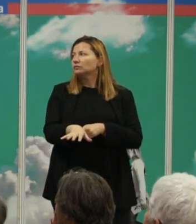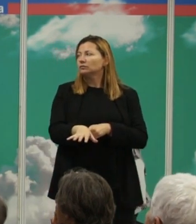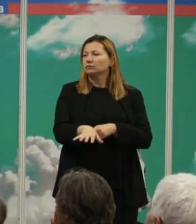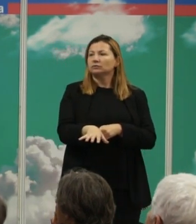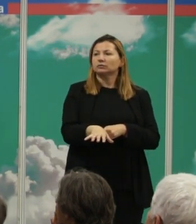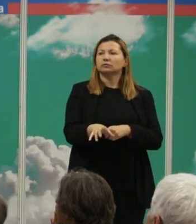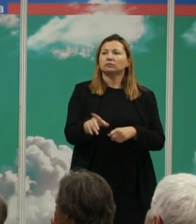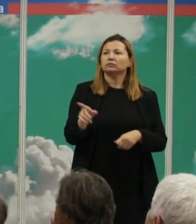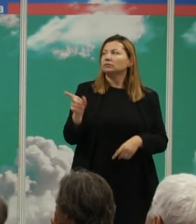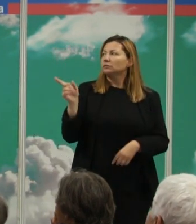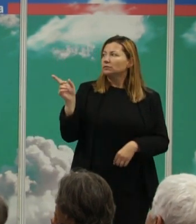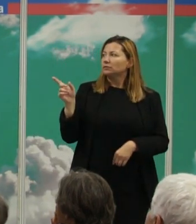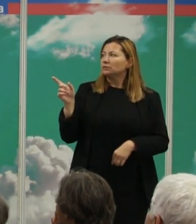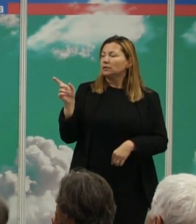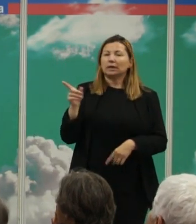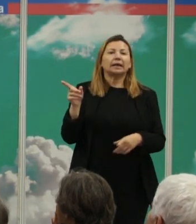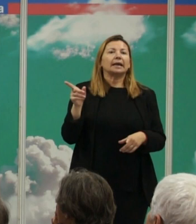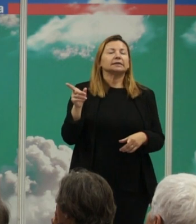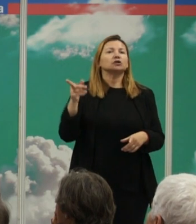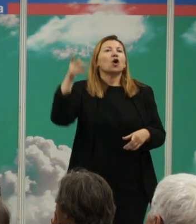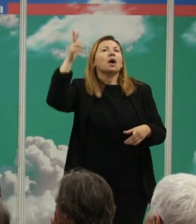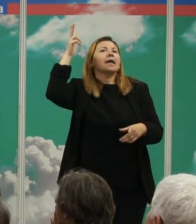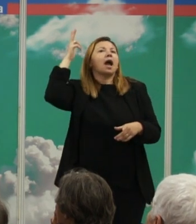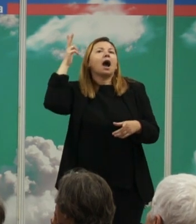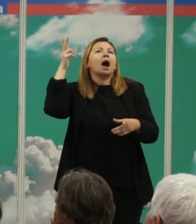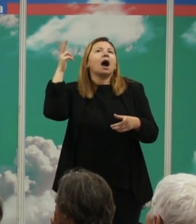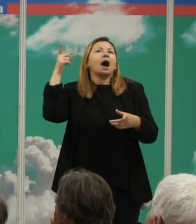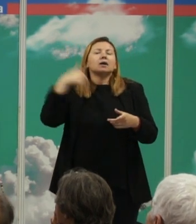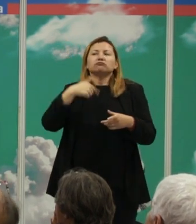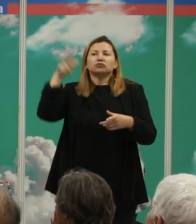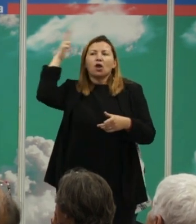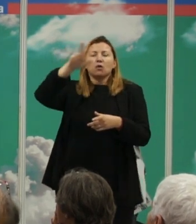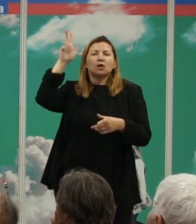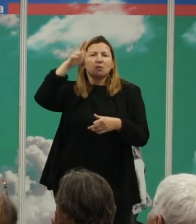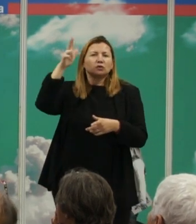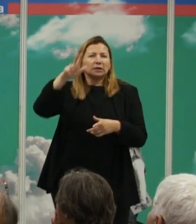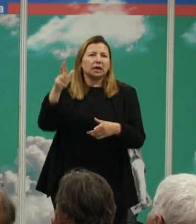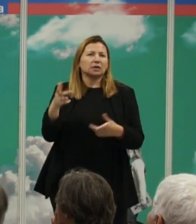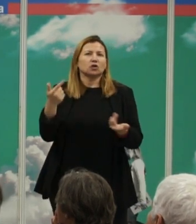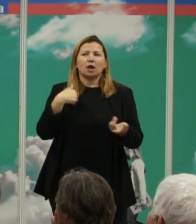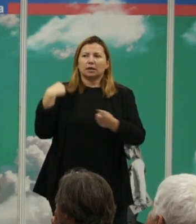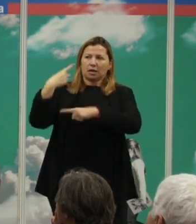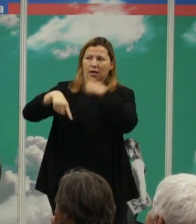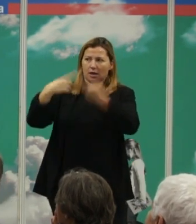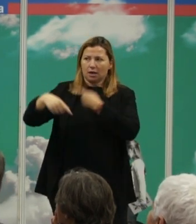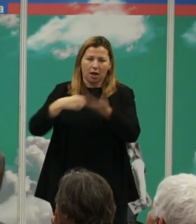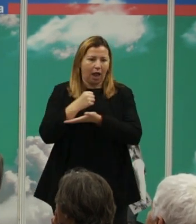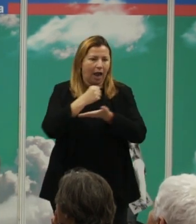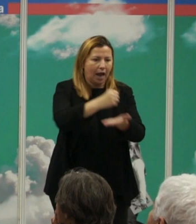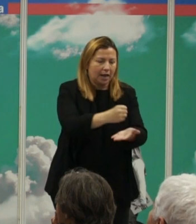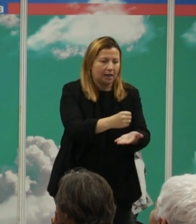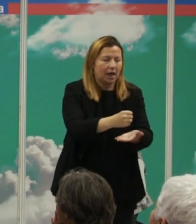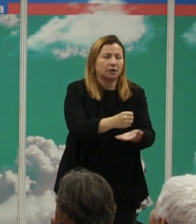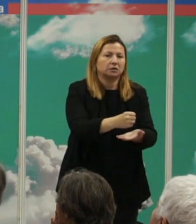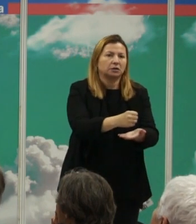es sinónimo de inamovible que algo esté filogenéticamente heredado que es el valor teórico no significa que sea inamovible hemos visto que el nivel de violencia letal ha